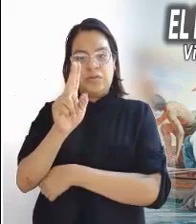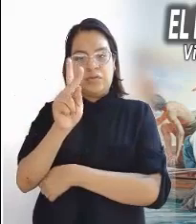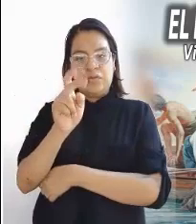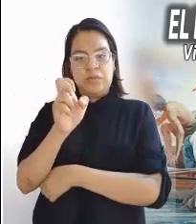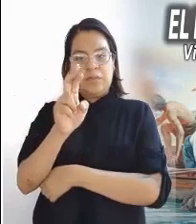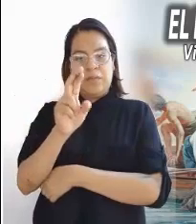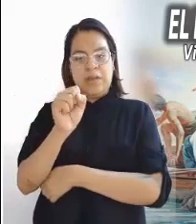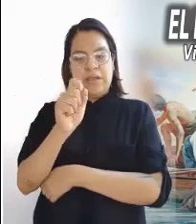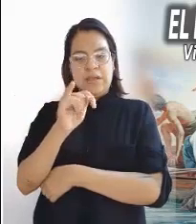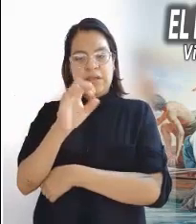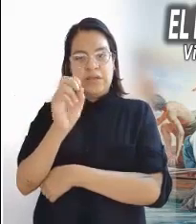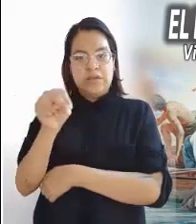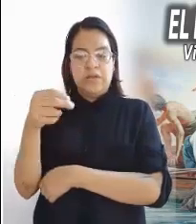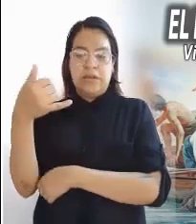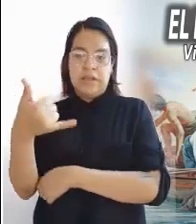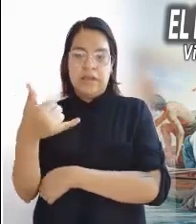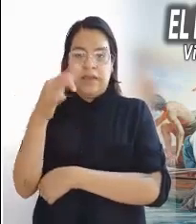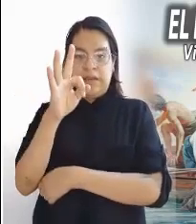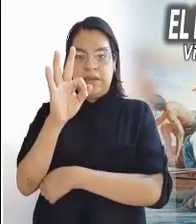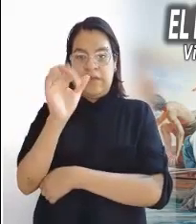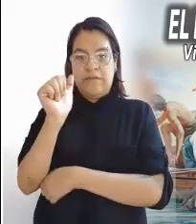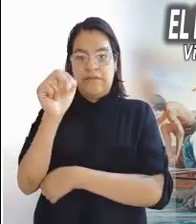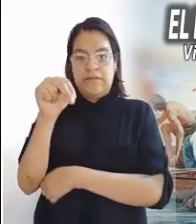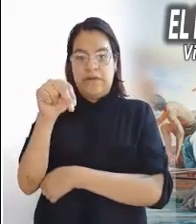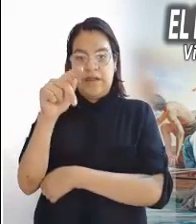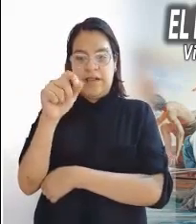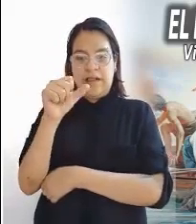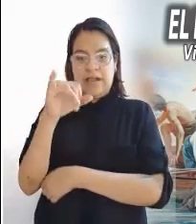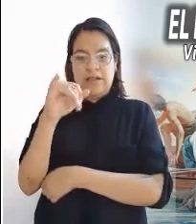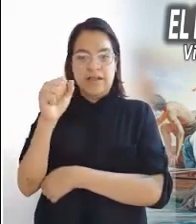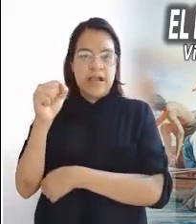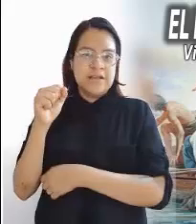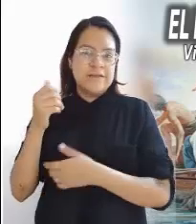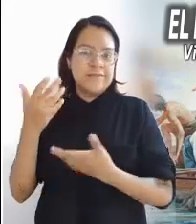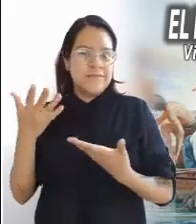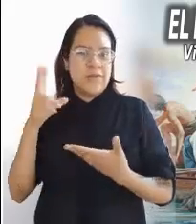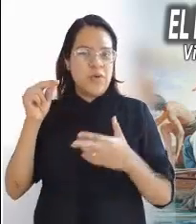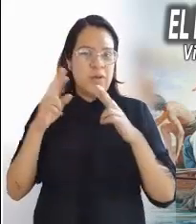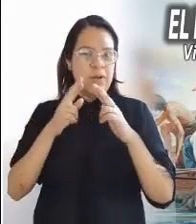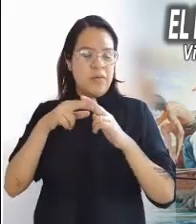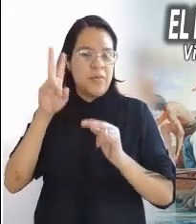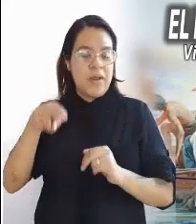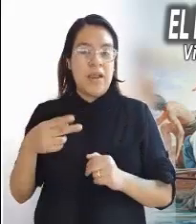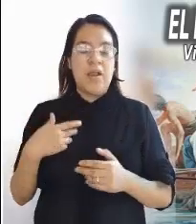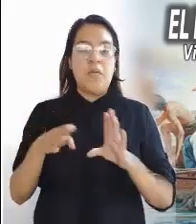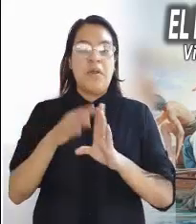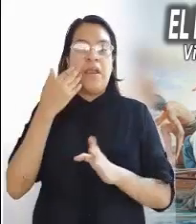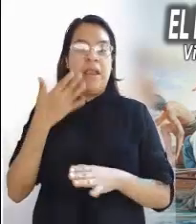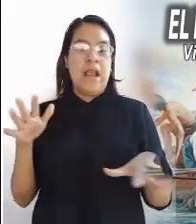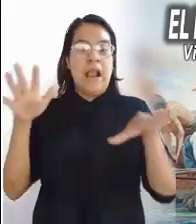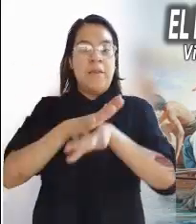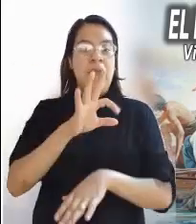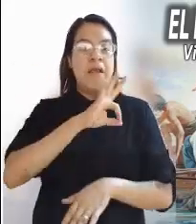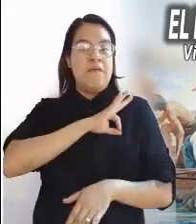supersticiones y fantasías pseudo-religiosas que vienen a suplantar la verdadera fe cristiana.